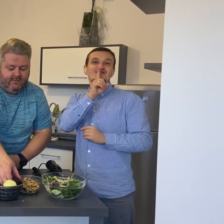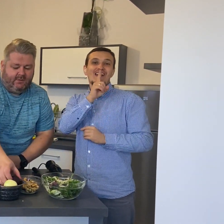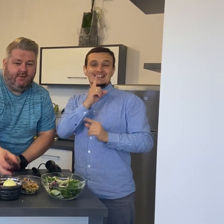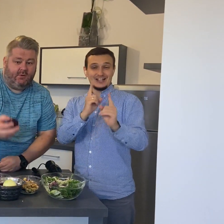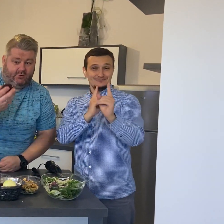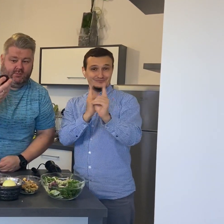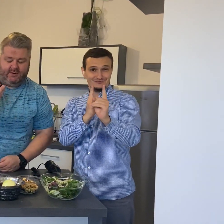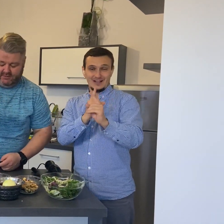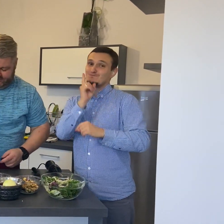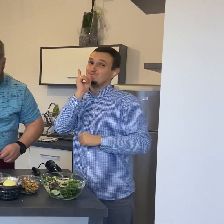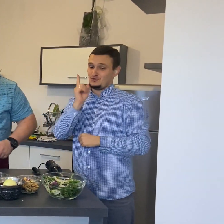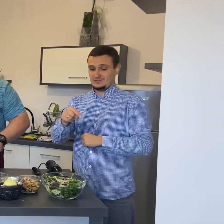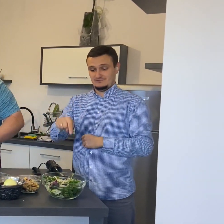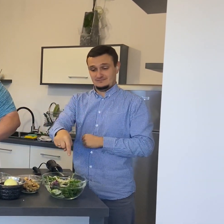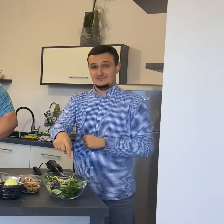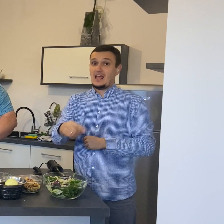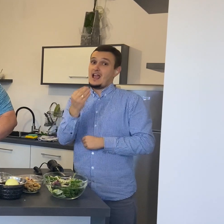Odrobina czerwonej cebuli.